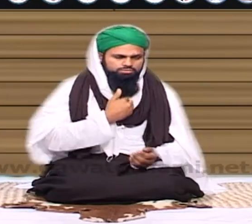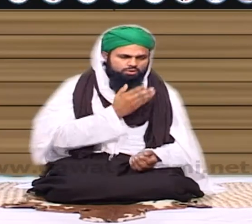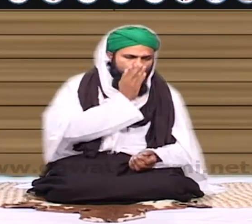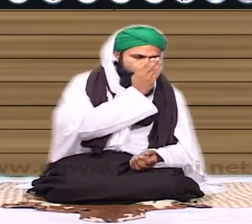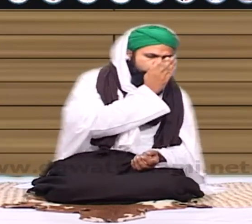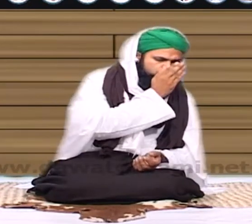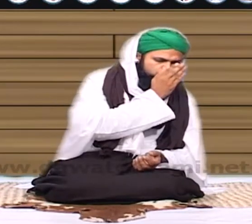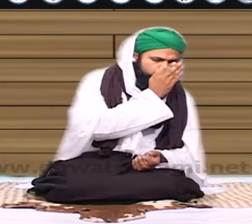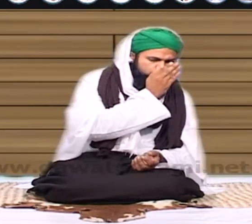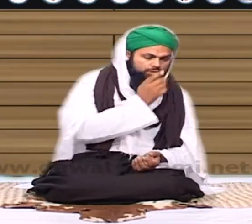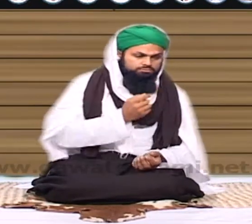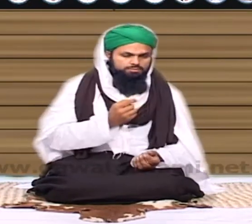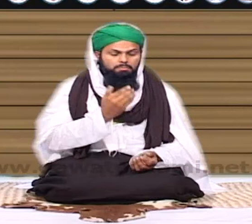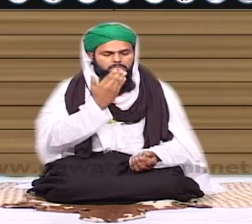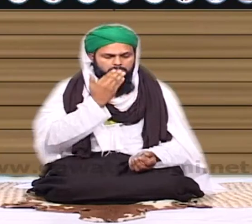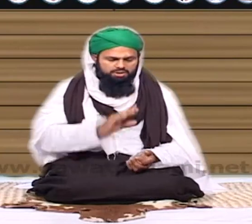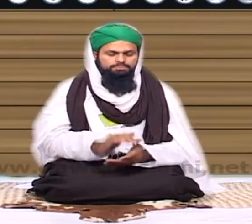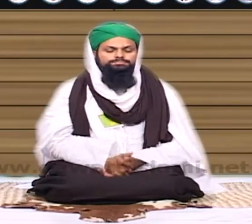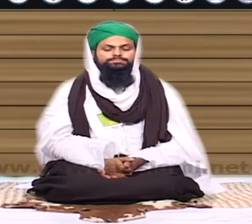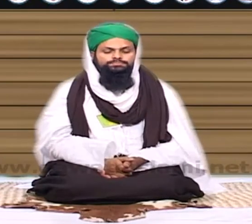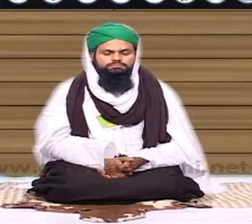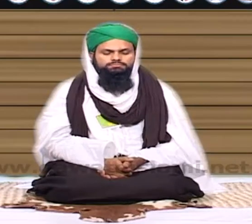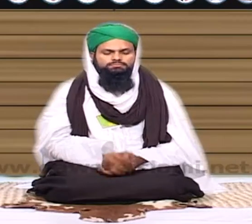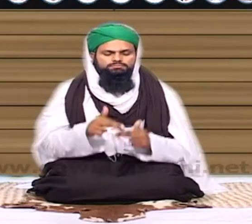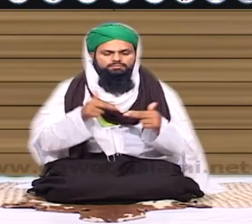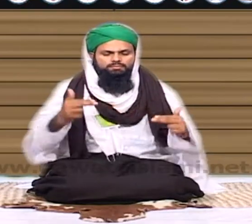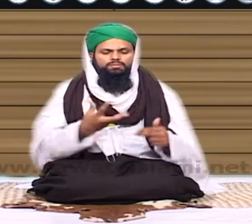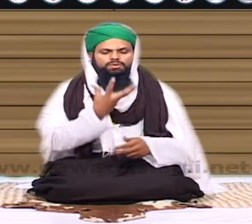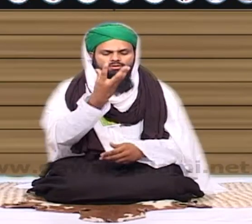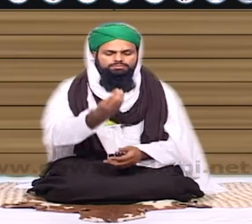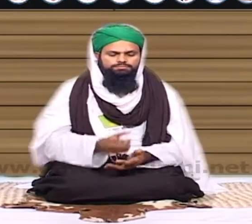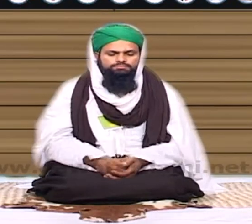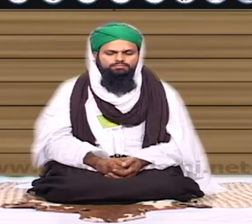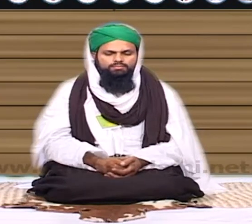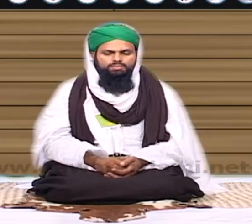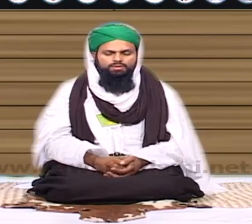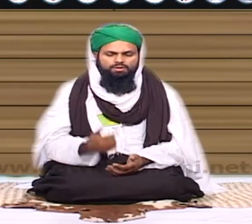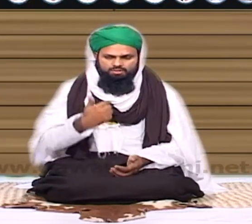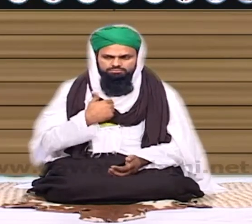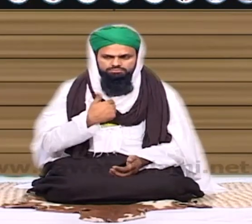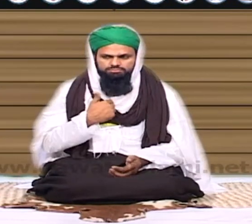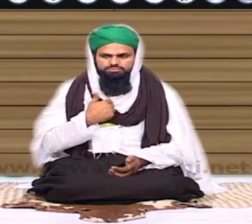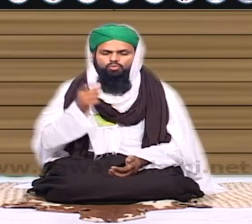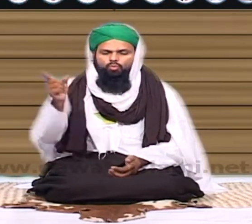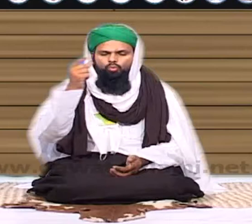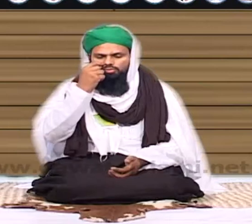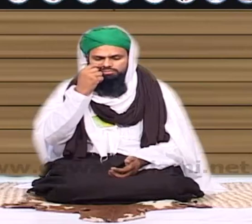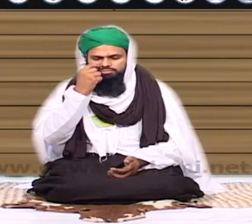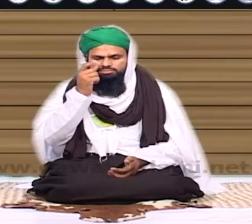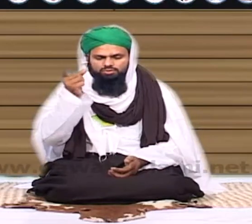دوسرے کو پہنچا دینا یہ ہے دراصل چگلی اب مثلا میں نے کسی کی کوئی بات چلی ہلکی